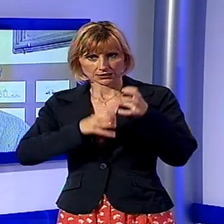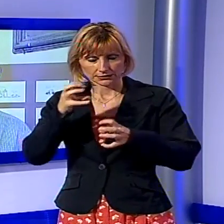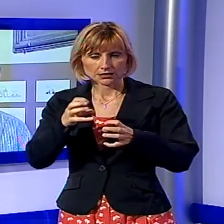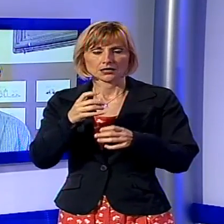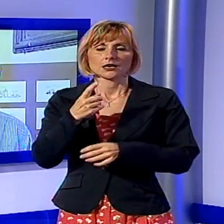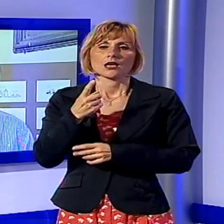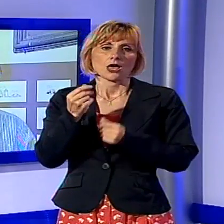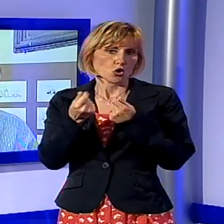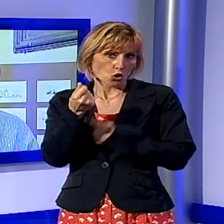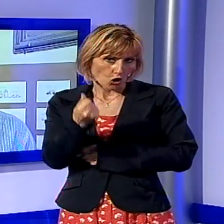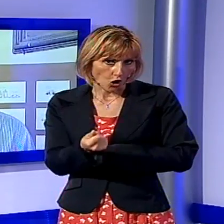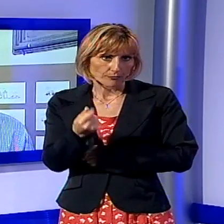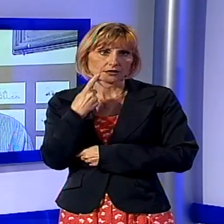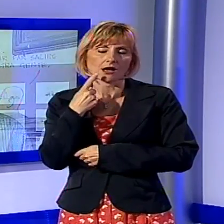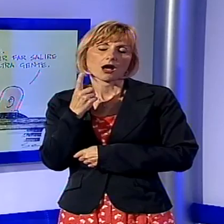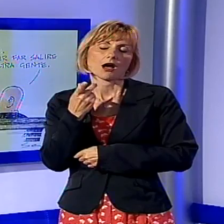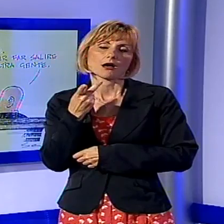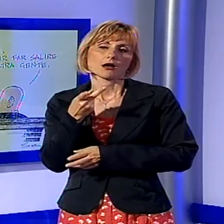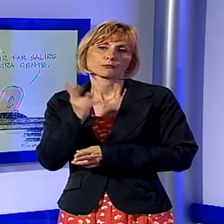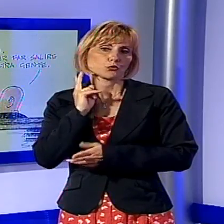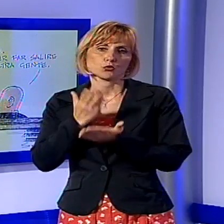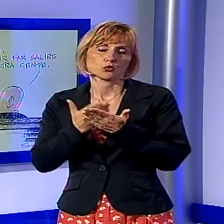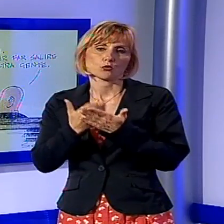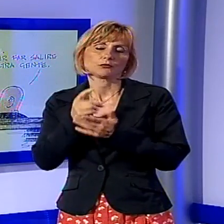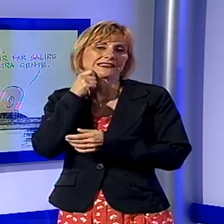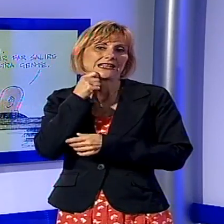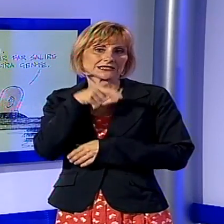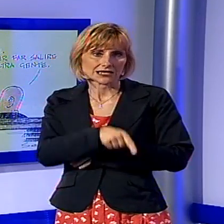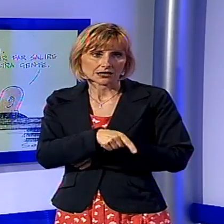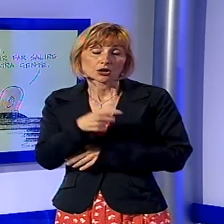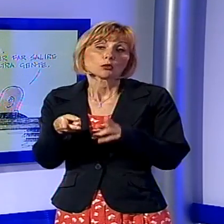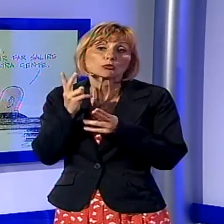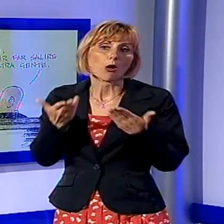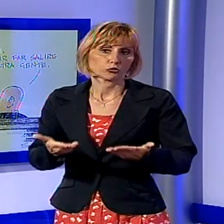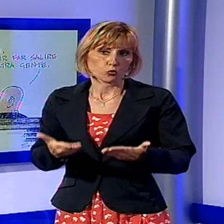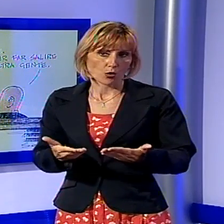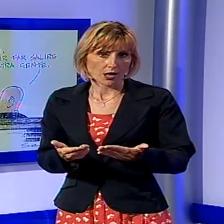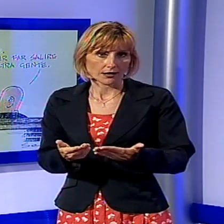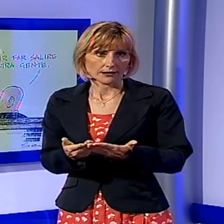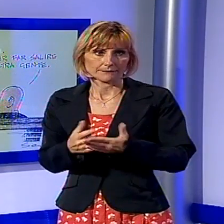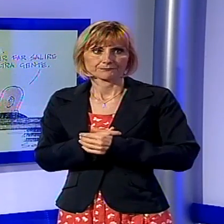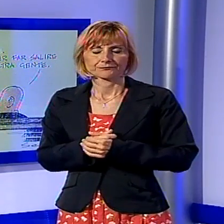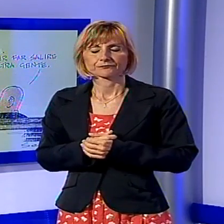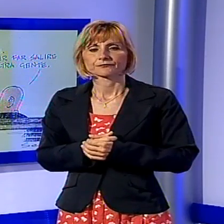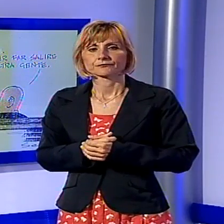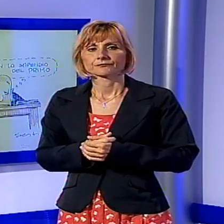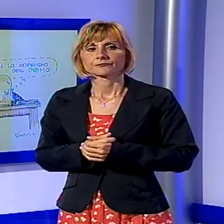generale, mi sembrava quella che fosse la proposta più interessante, più attuale anche. L'ho qui alle spalle e sono